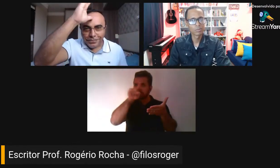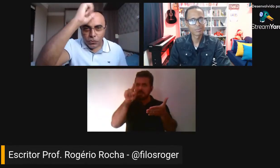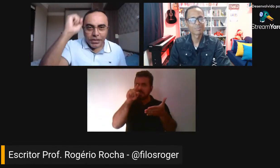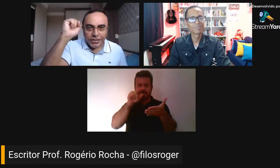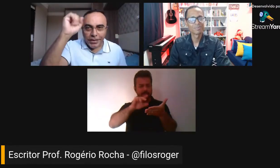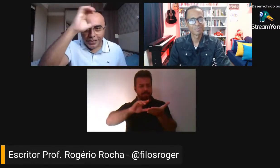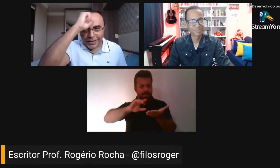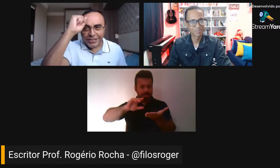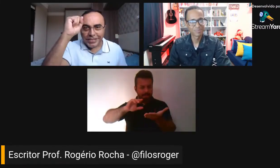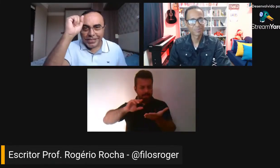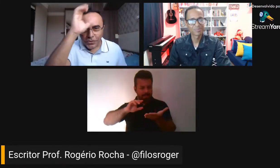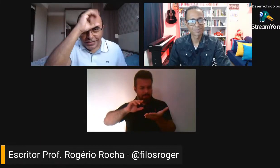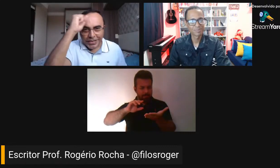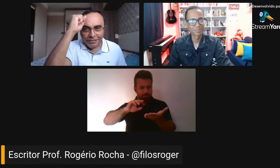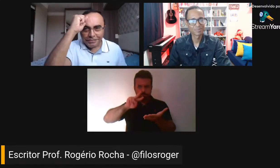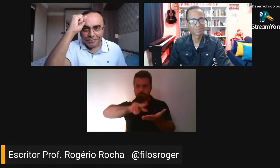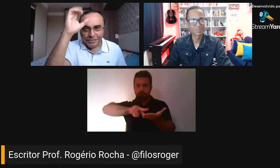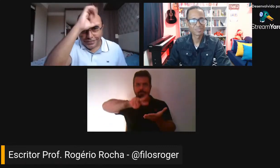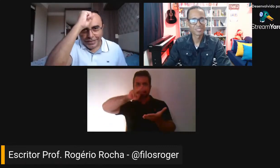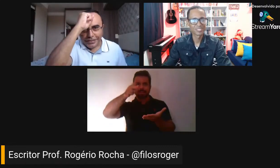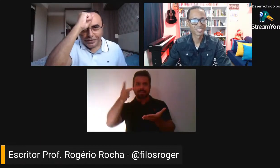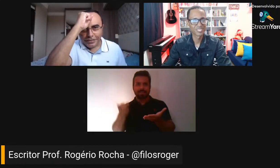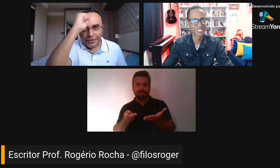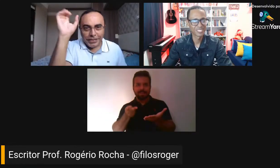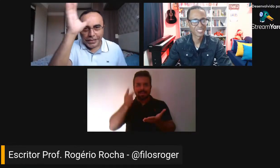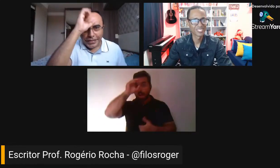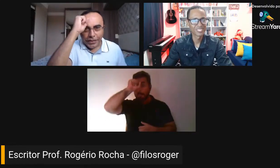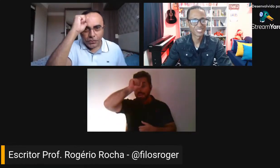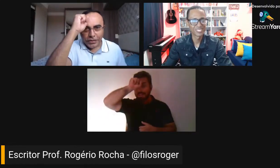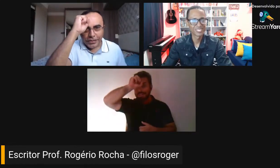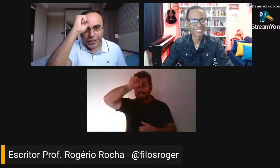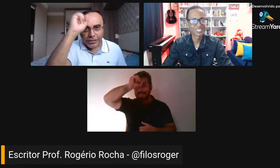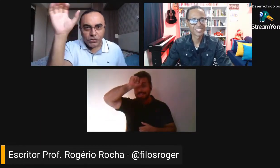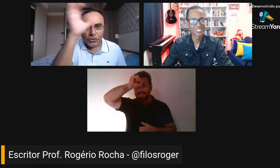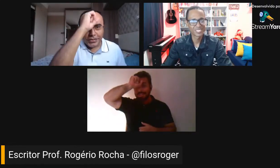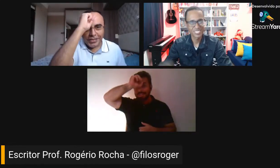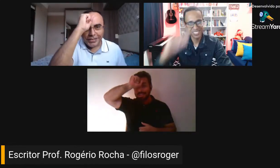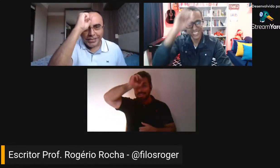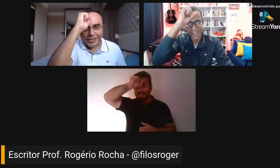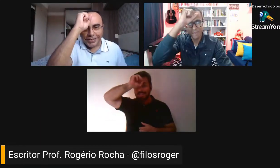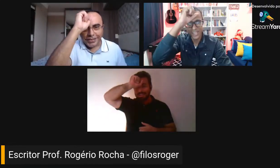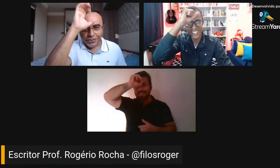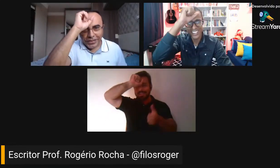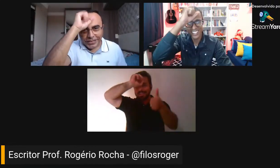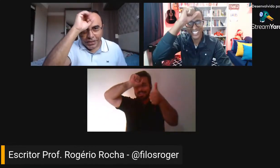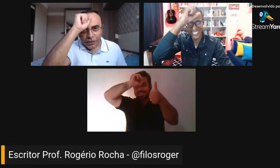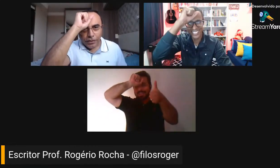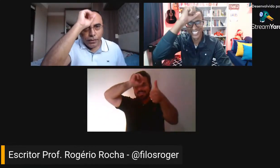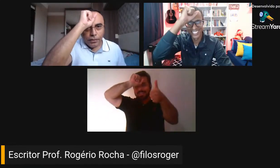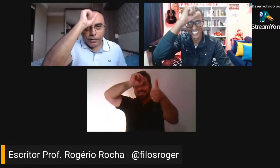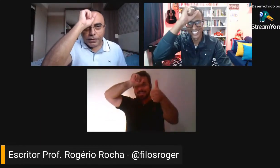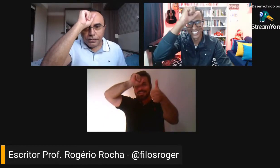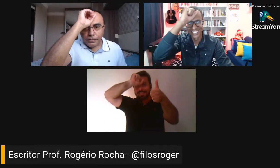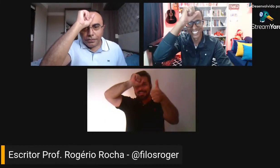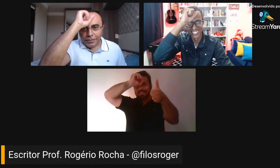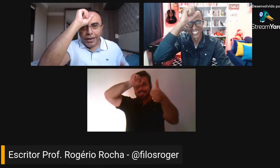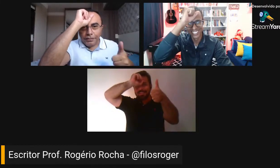para conhecer. É isso assim? Conhecer? Entender? Conhecer é isso? Não sei se é isso. Aprender, senhor.